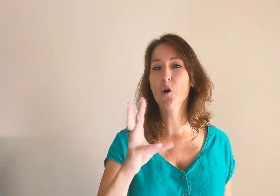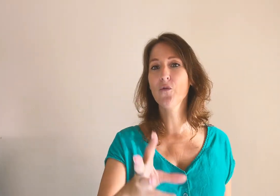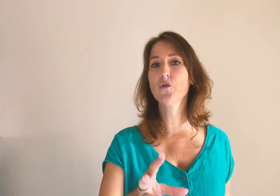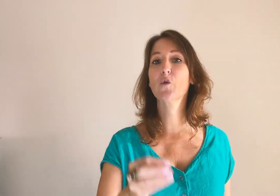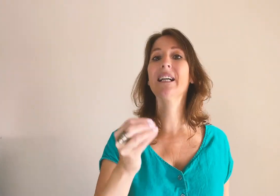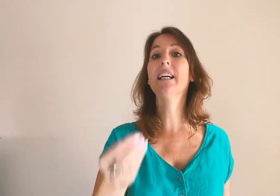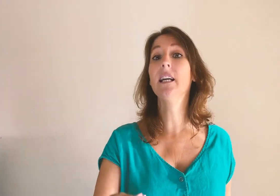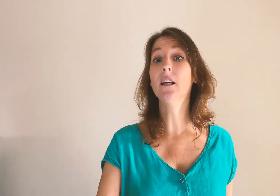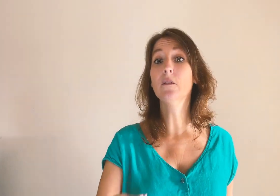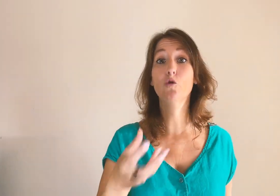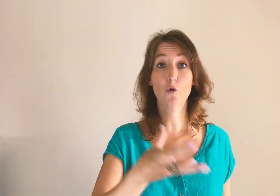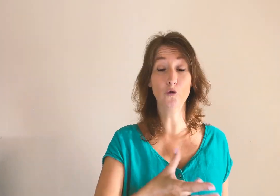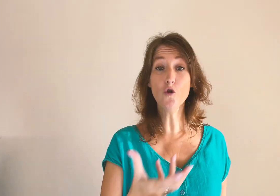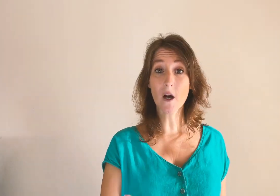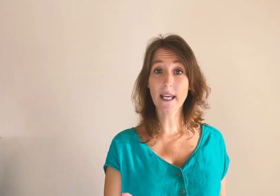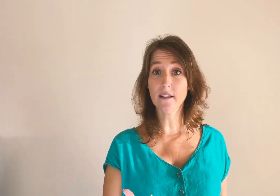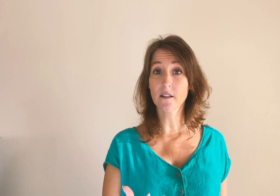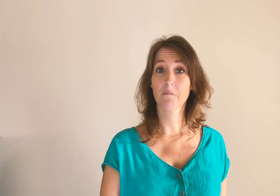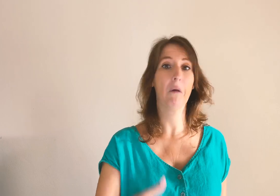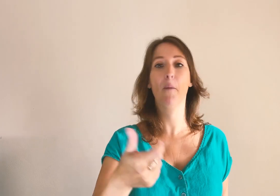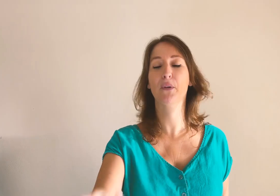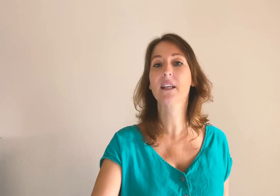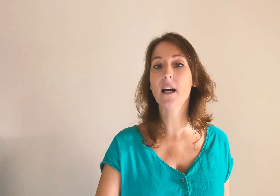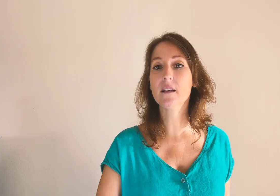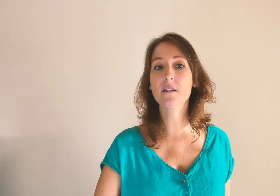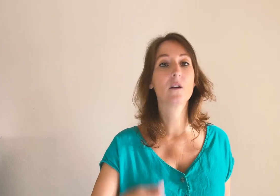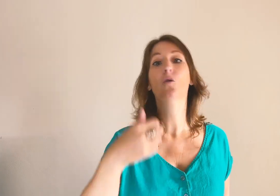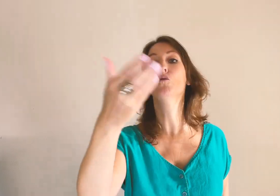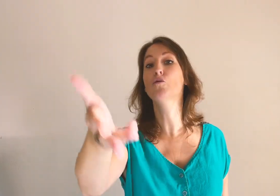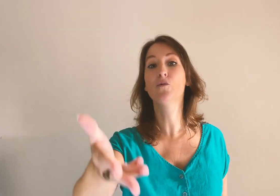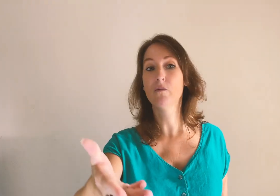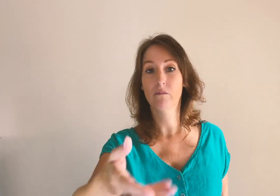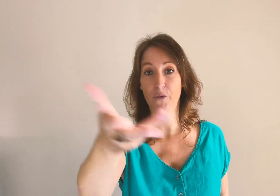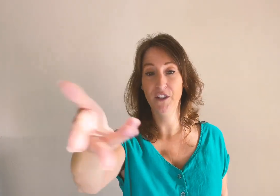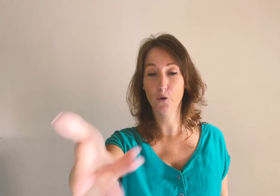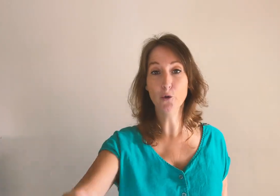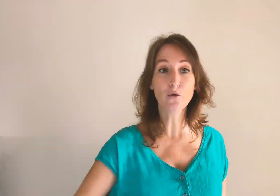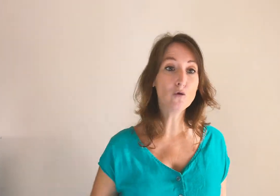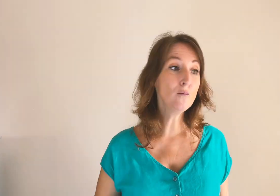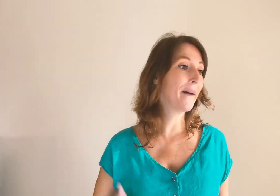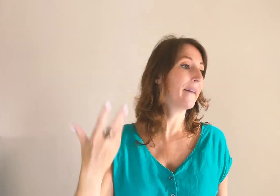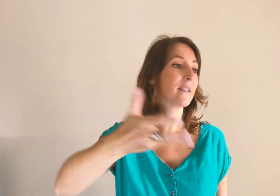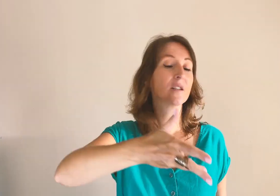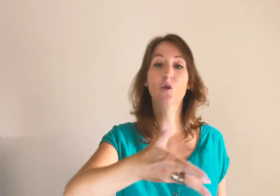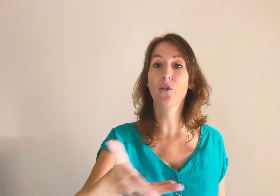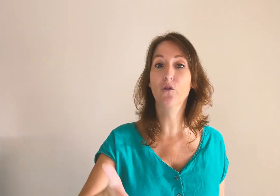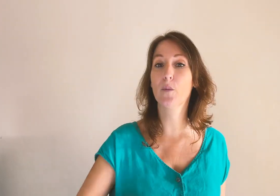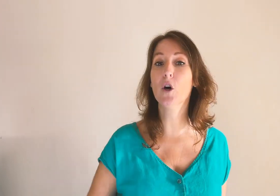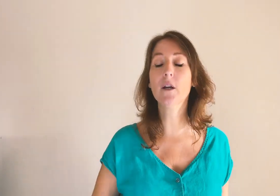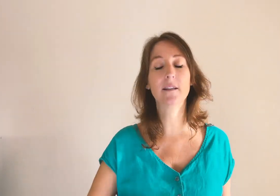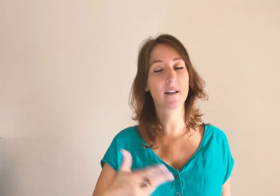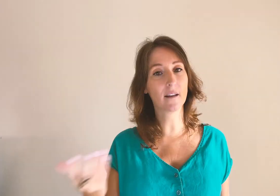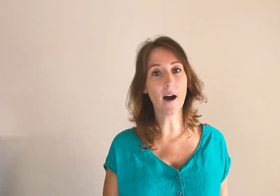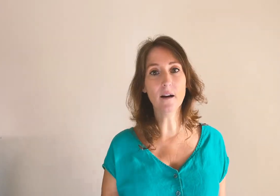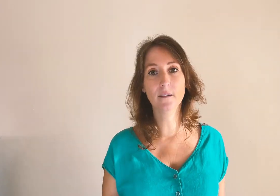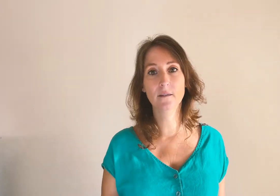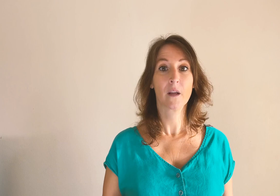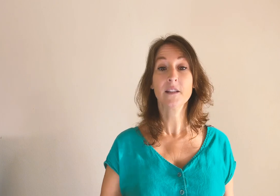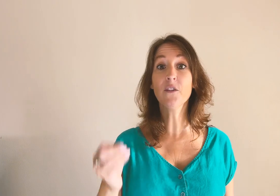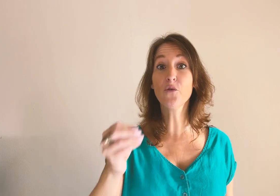en revanche, vous créez du contenu organique, un podcast, une vidéo YouTube, un article sur votre blog, etc., si vous